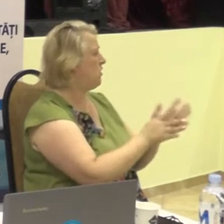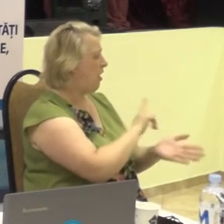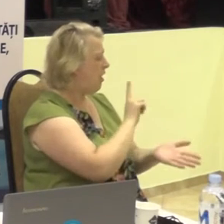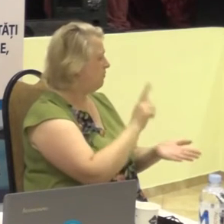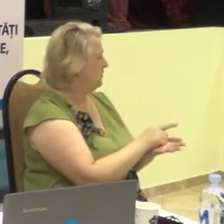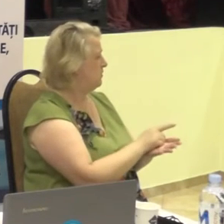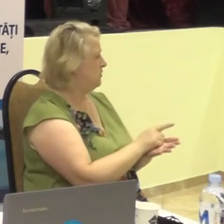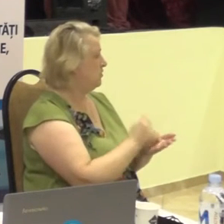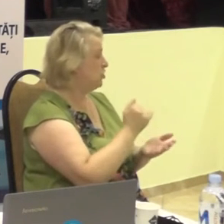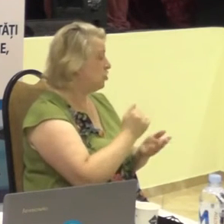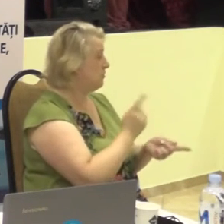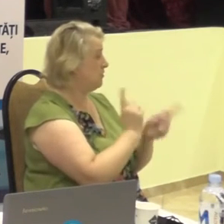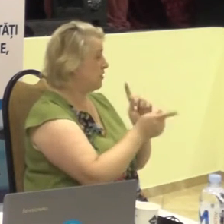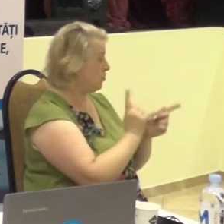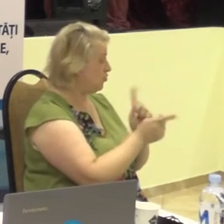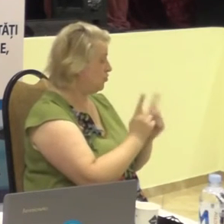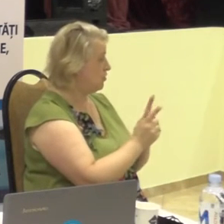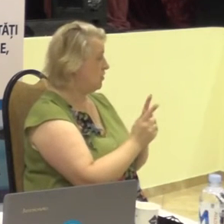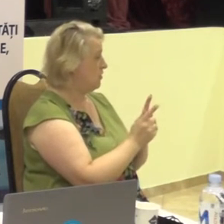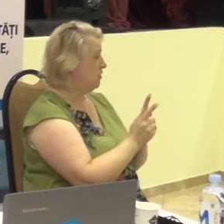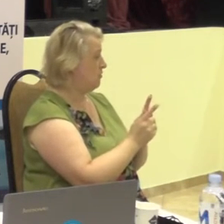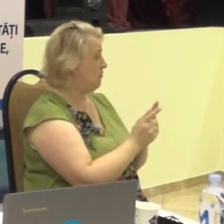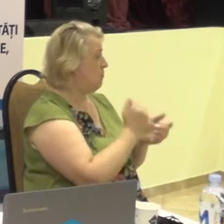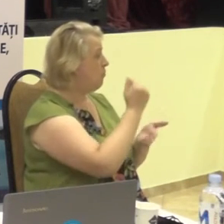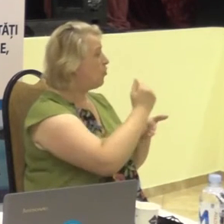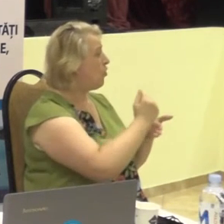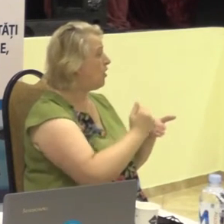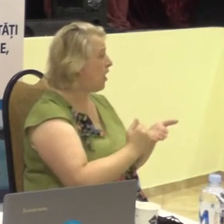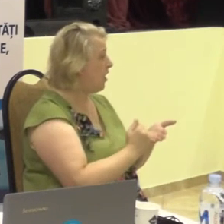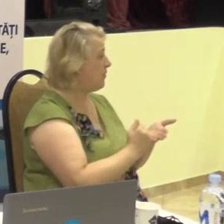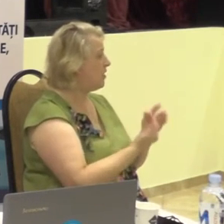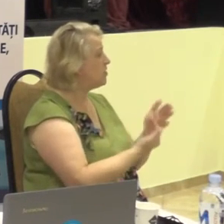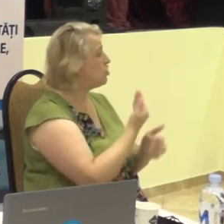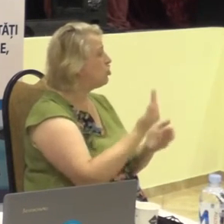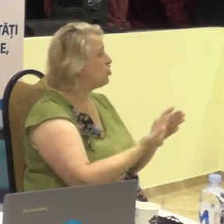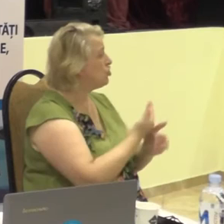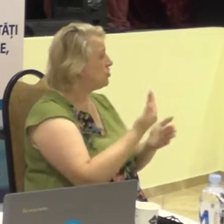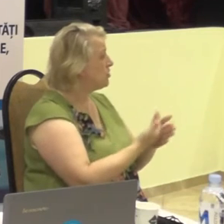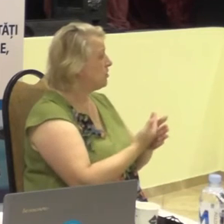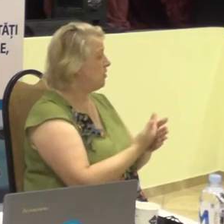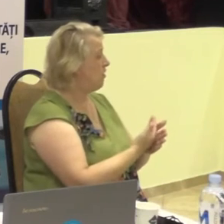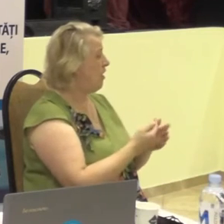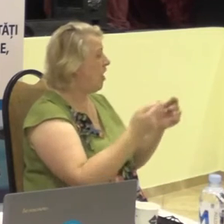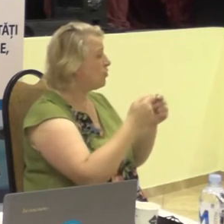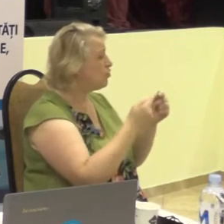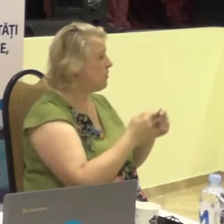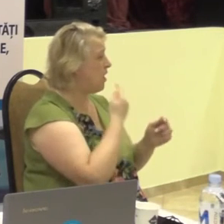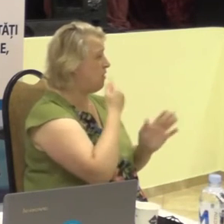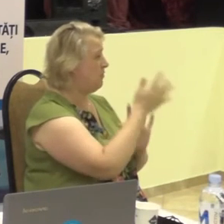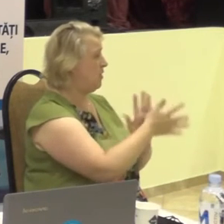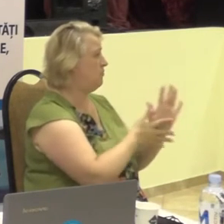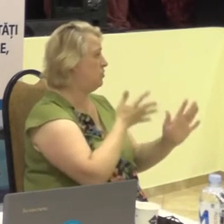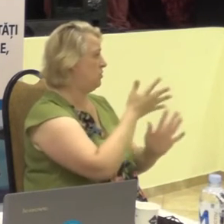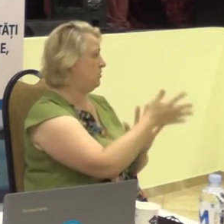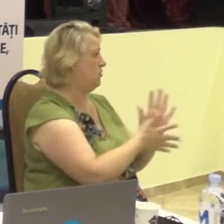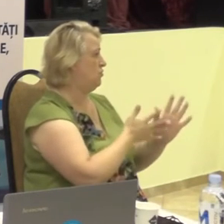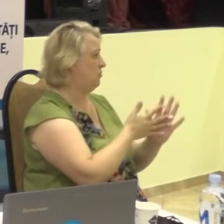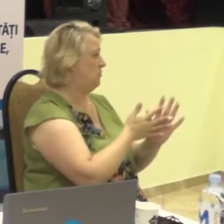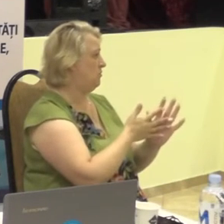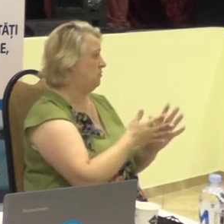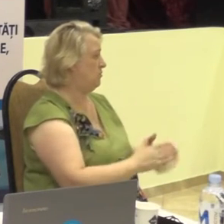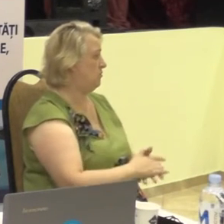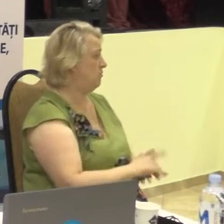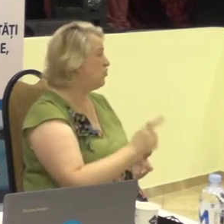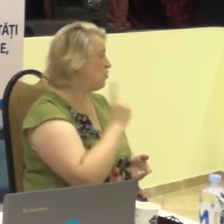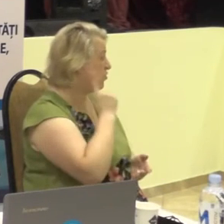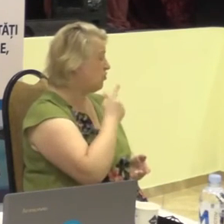și traducerea programelor de știri anumică în limbajul nimicocestual.